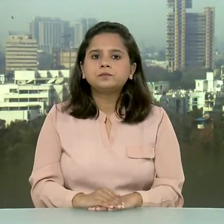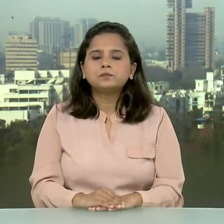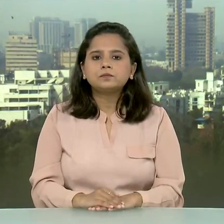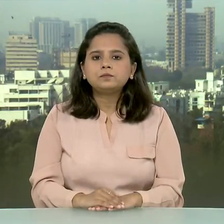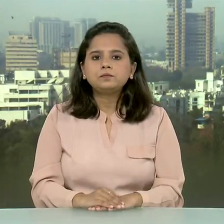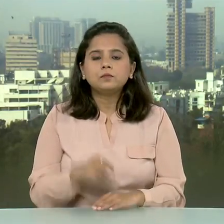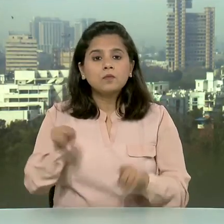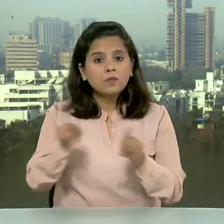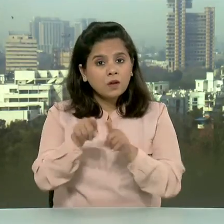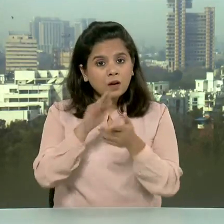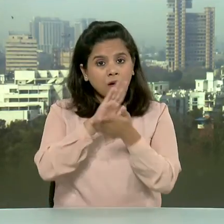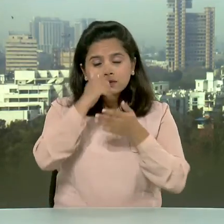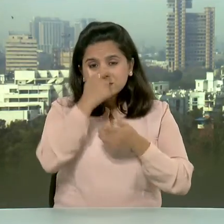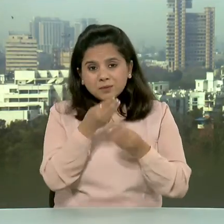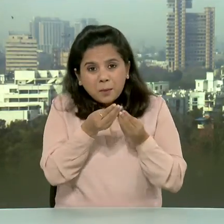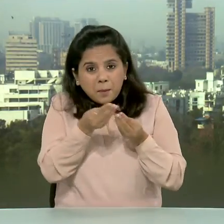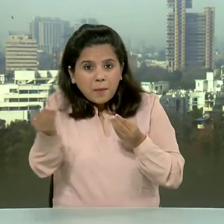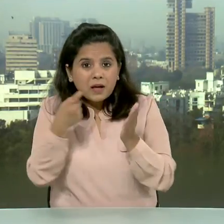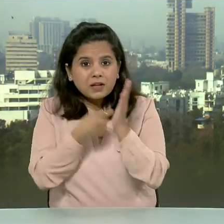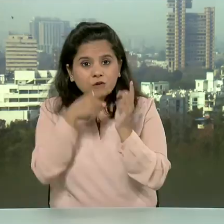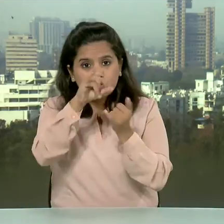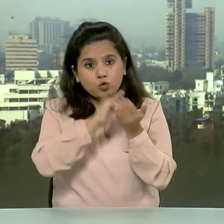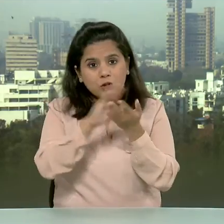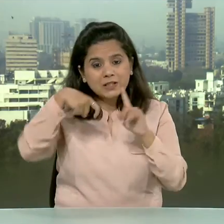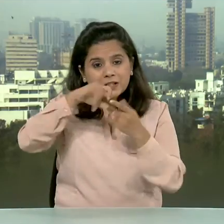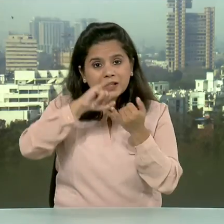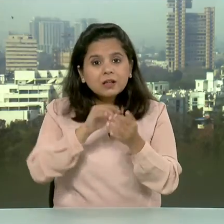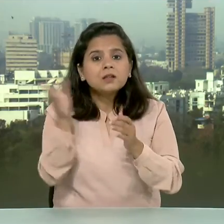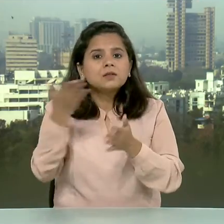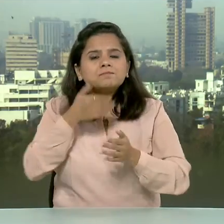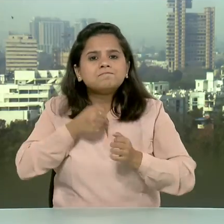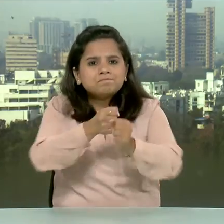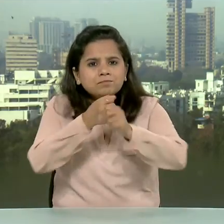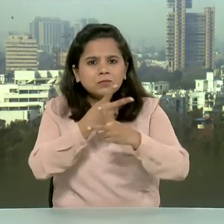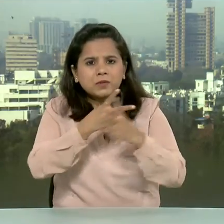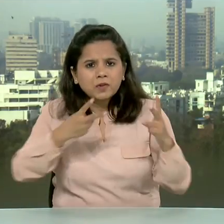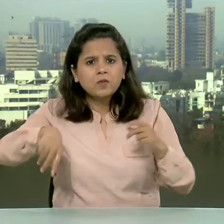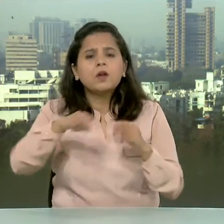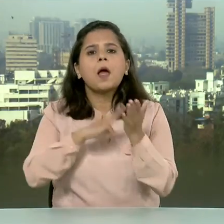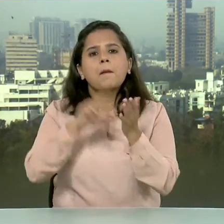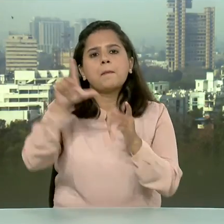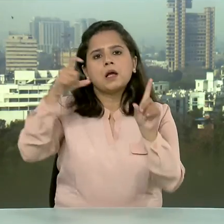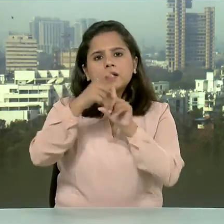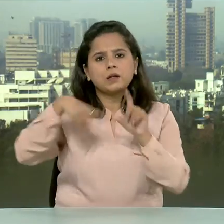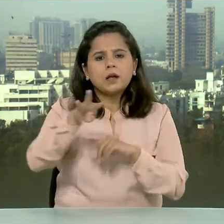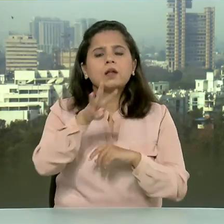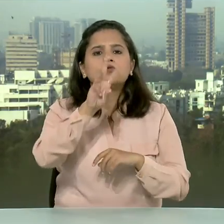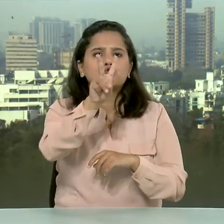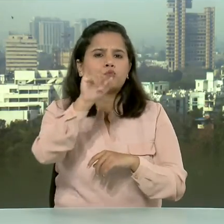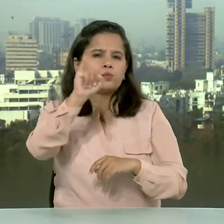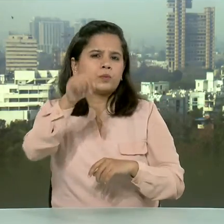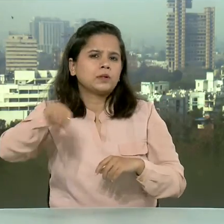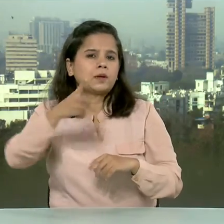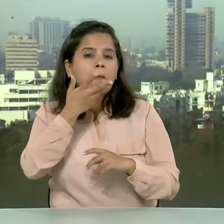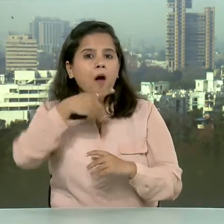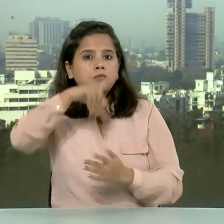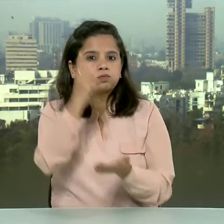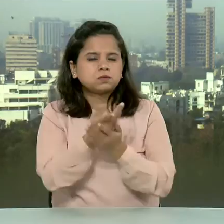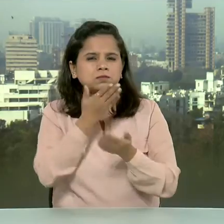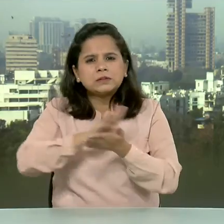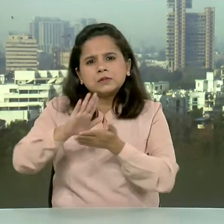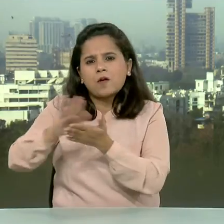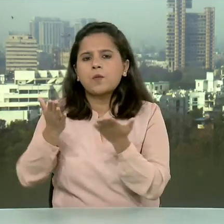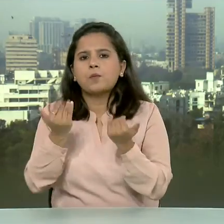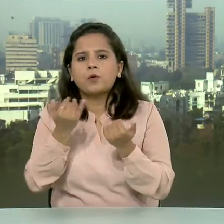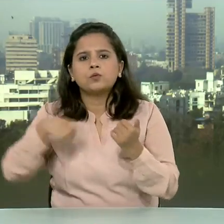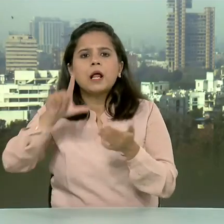प्रुषिकेश में लकडगाट पर 26 MLD क्षमतावाले एक स्टीपी का बी उद्घाटन किया जाएगा प्रधान मंत्री